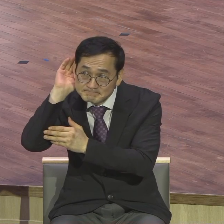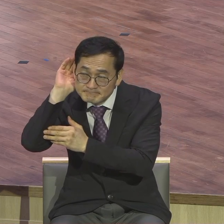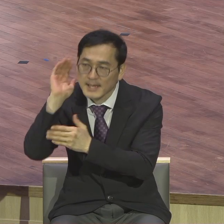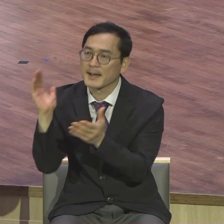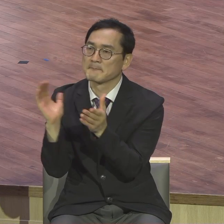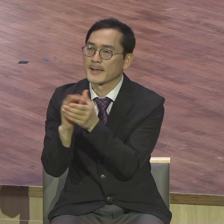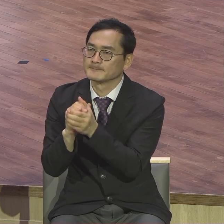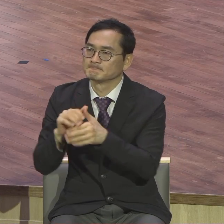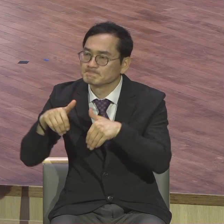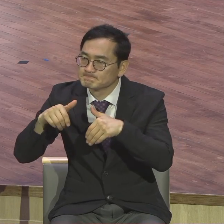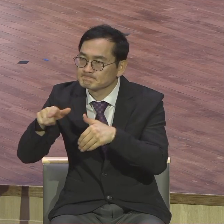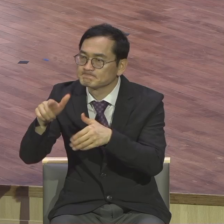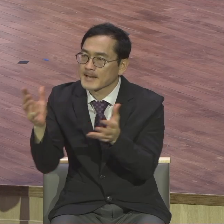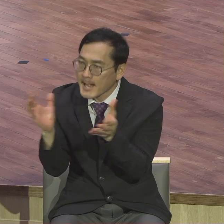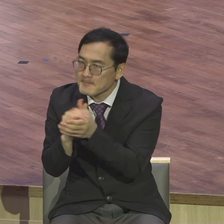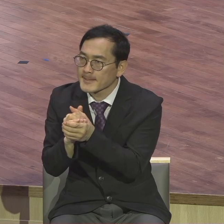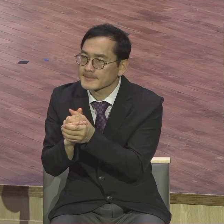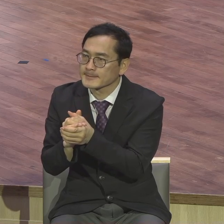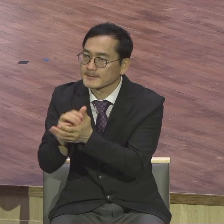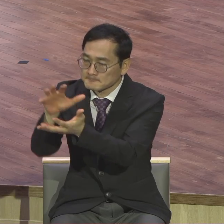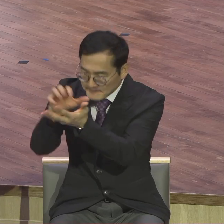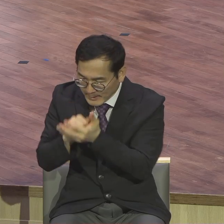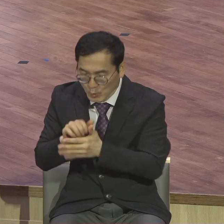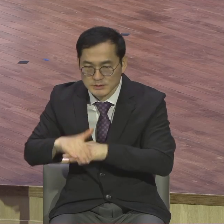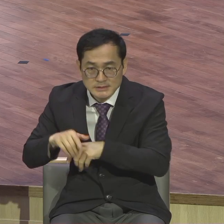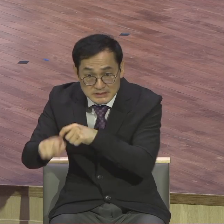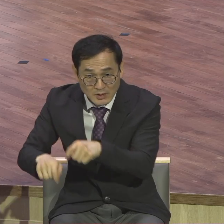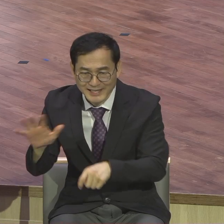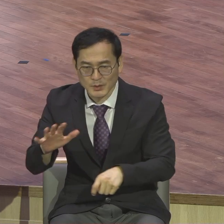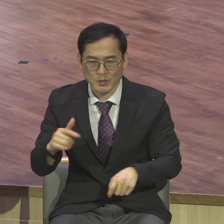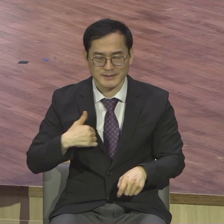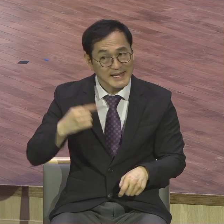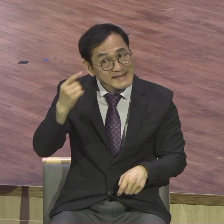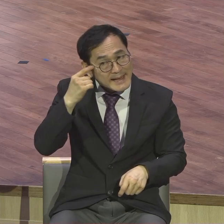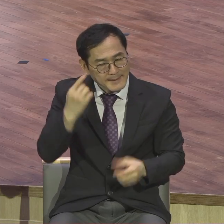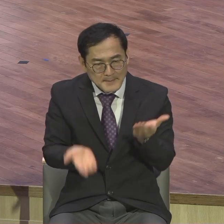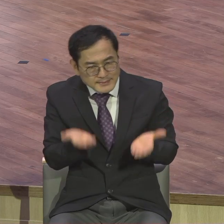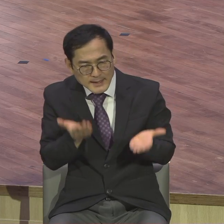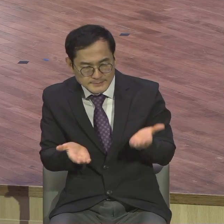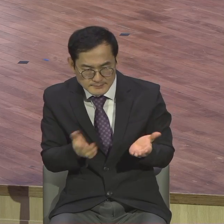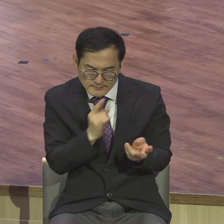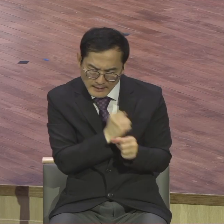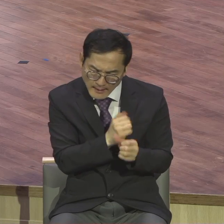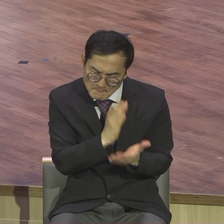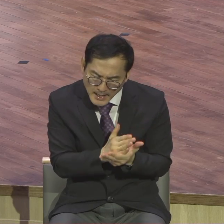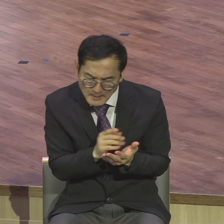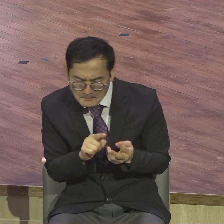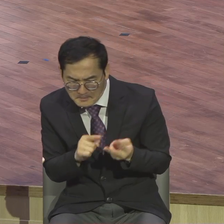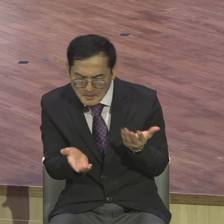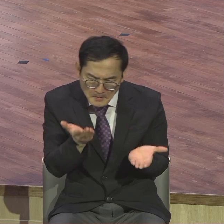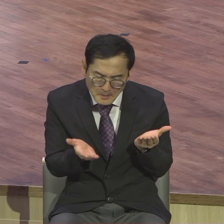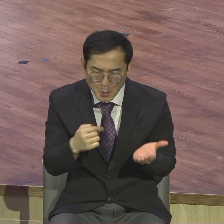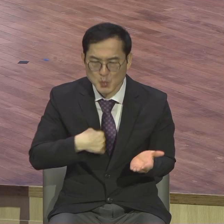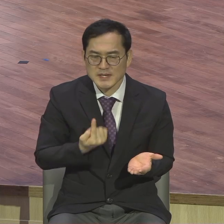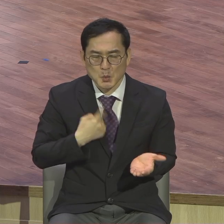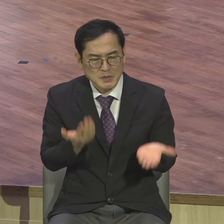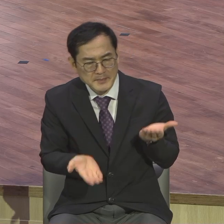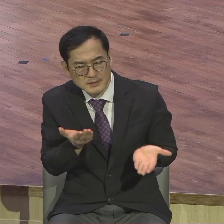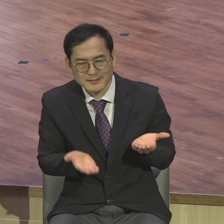내 경험대로 내가 선택하는 무사한 일주의 이런